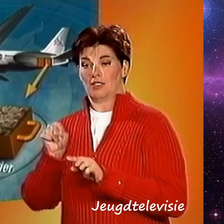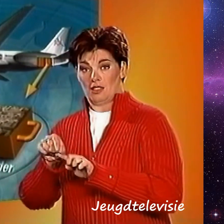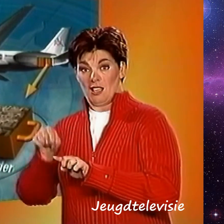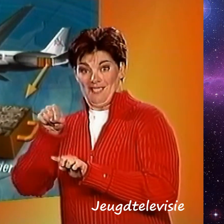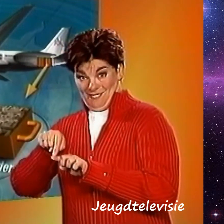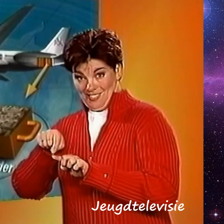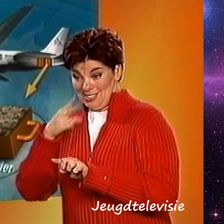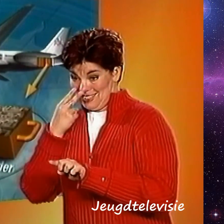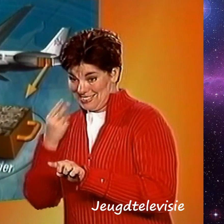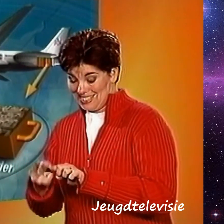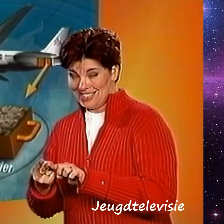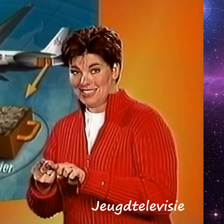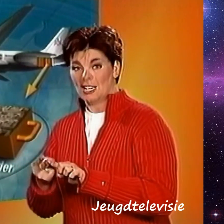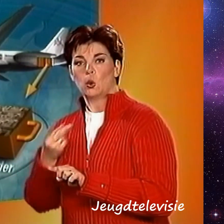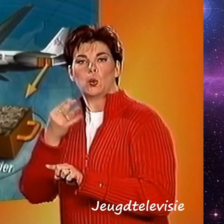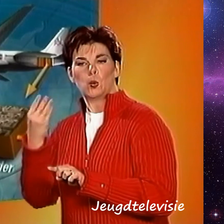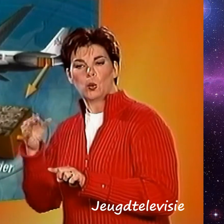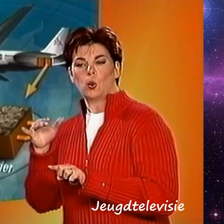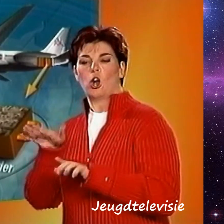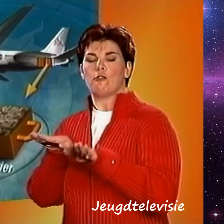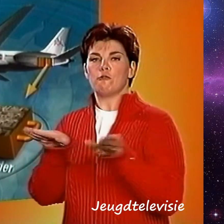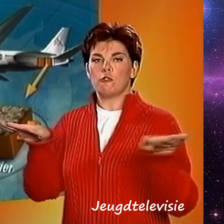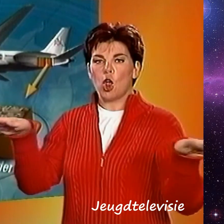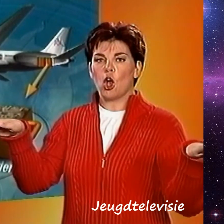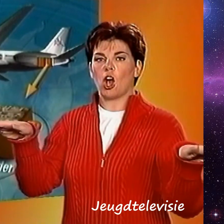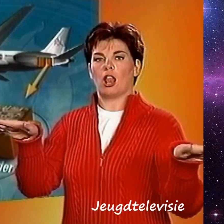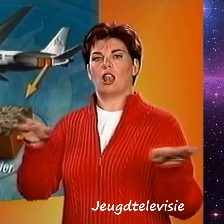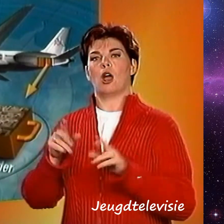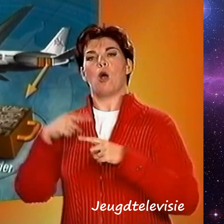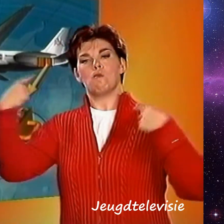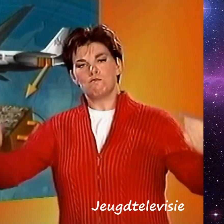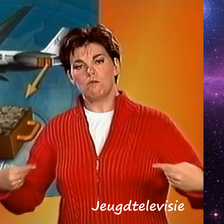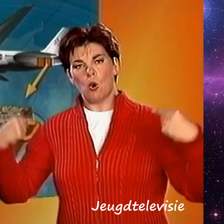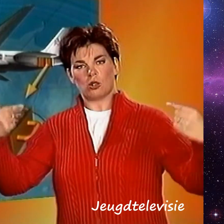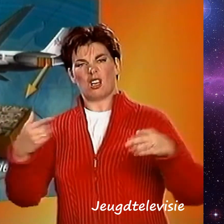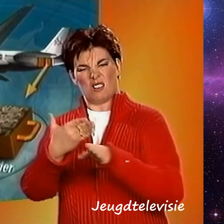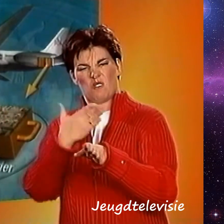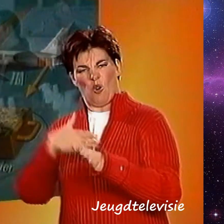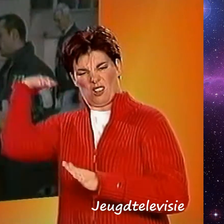recorder afspelen zien bijvoorbeeld hoe de vleugels en de motoren stonden vlak voordat het vliegtuig neerstortte.